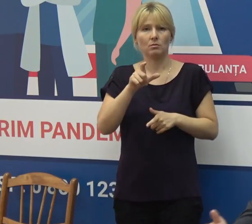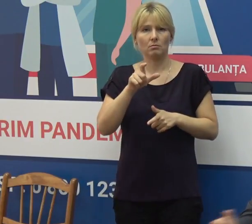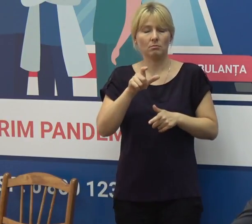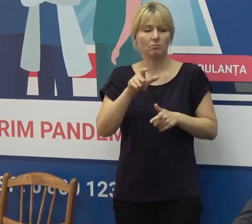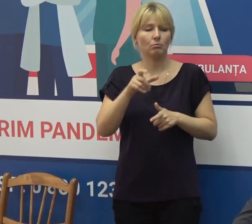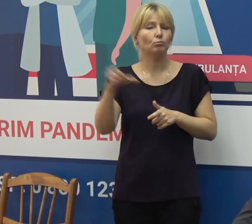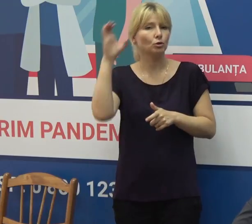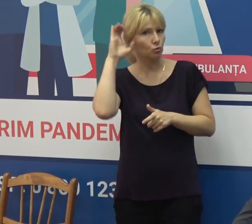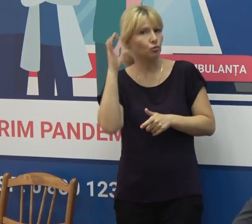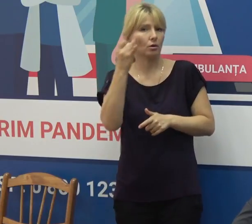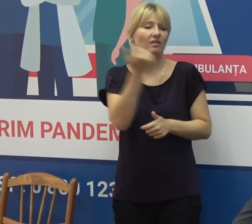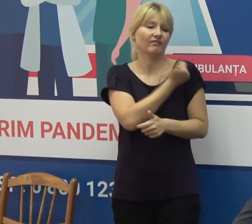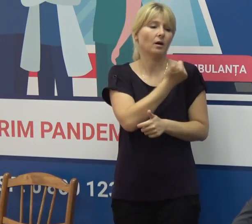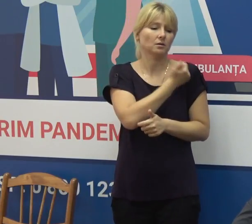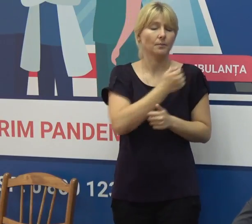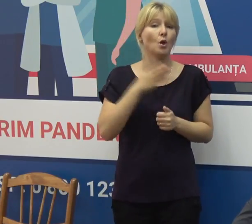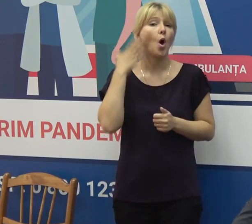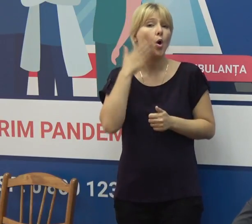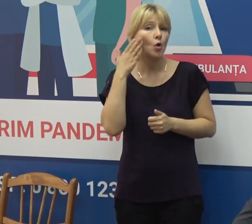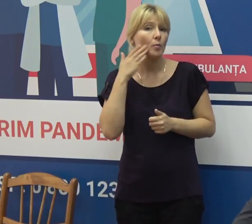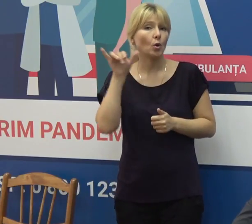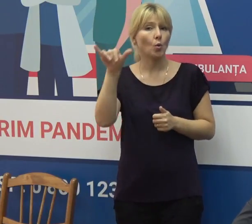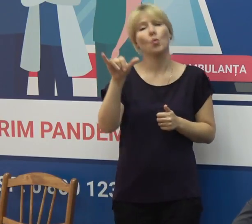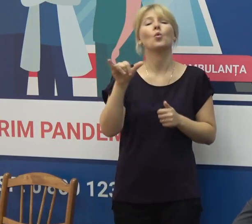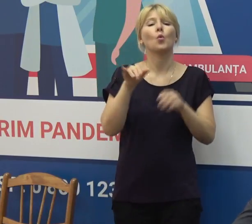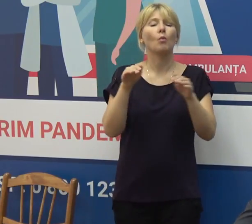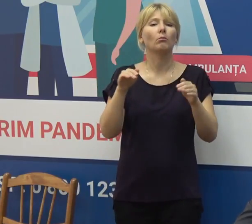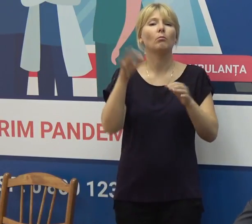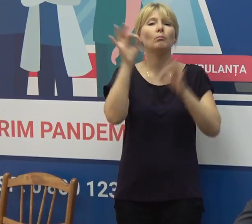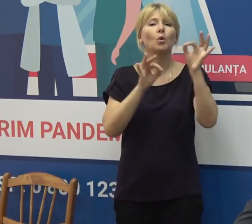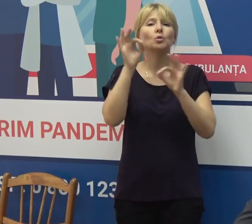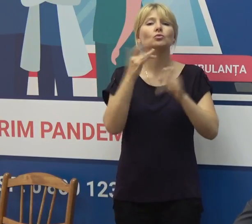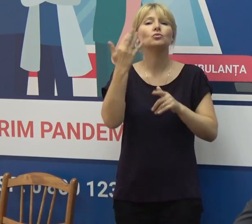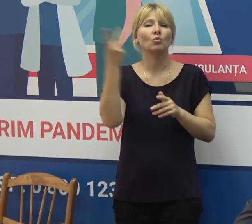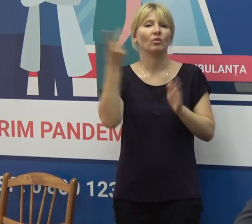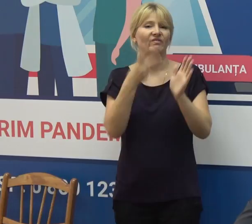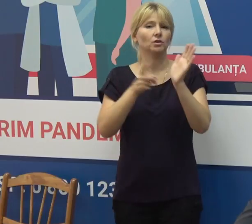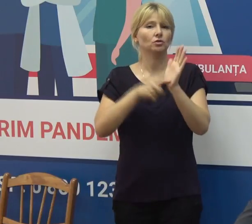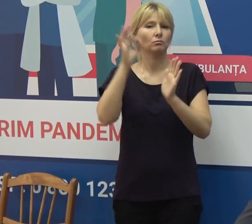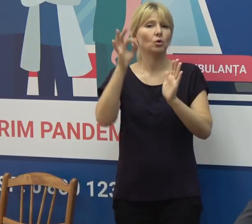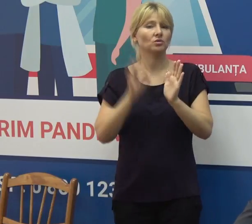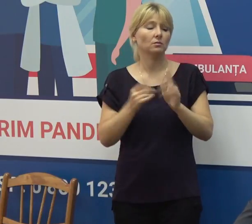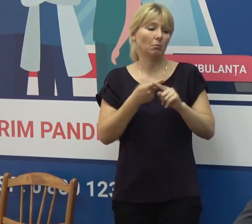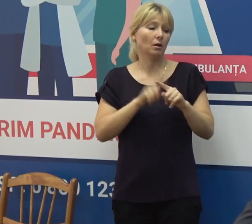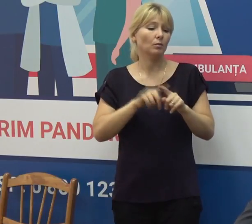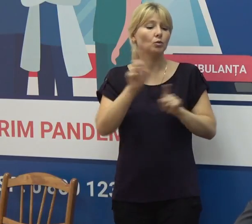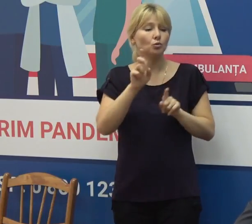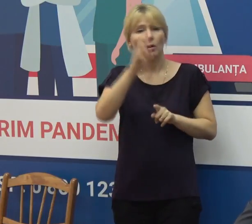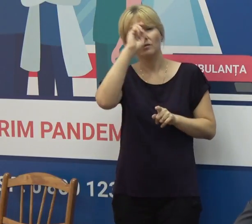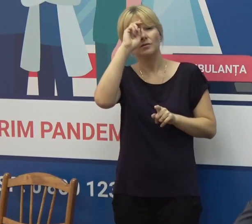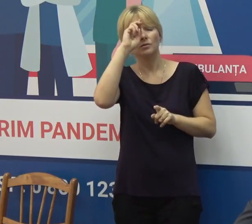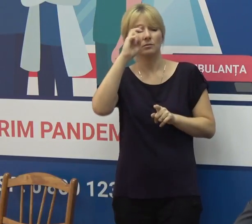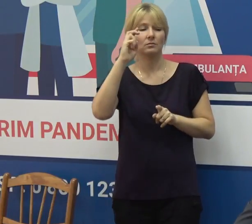România este cu un procent de acoperire națională cu 26% și de menționat, țările din